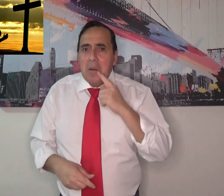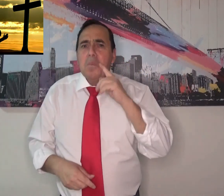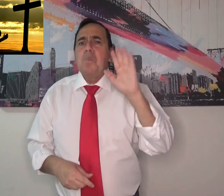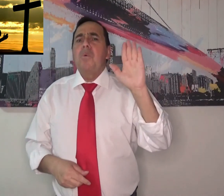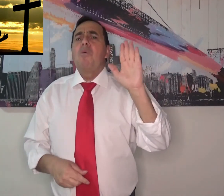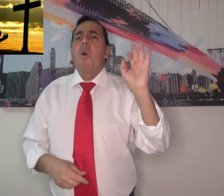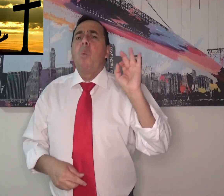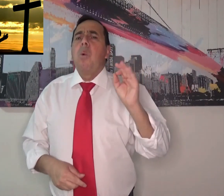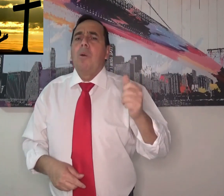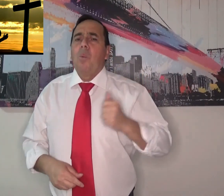esa corona.